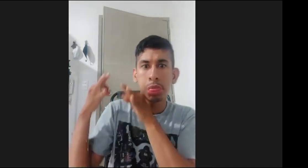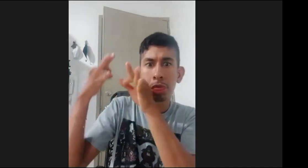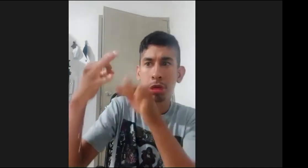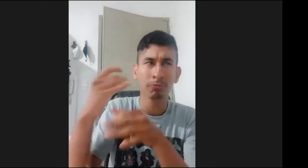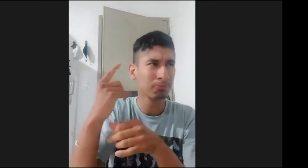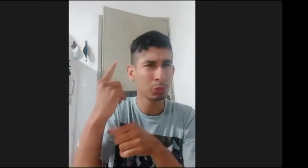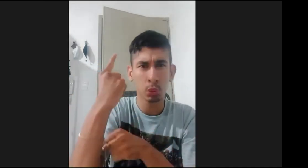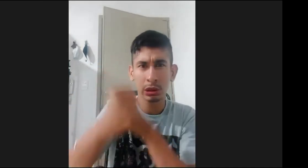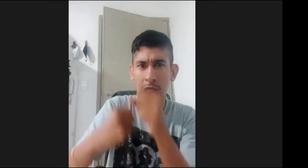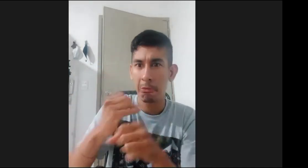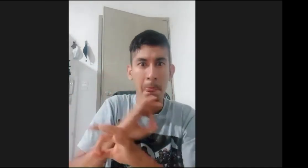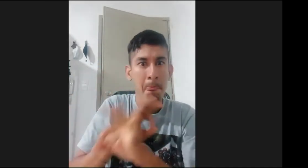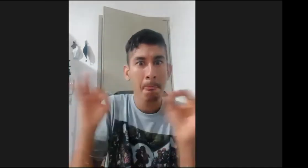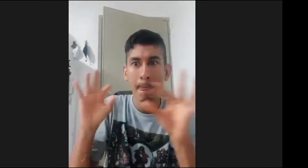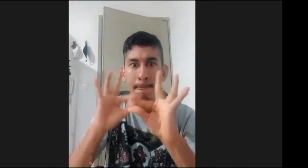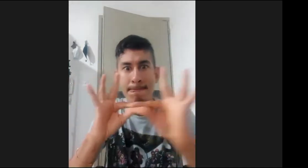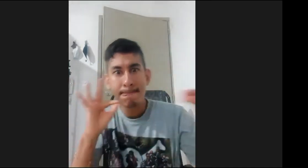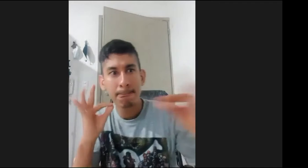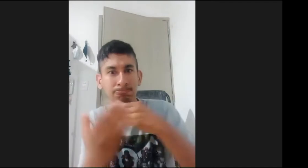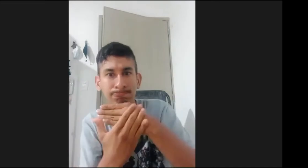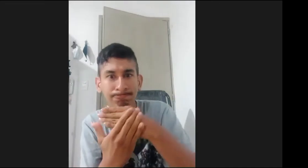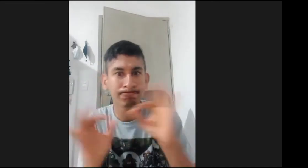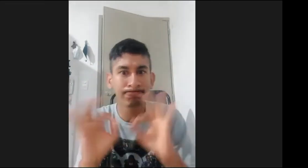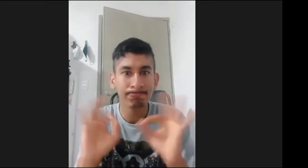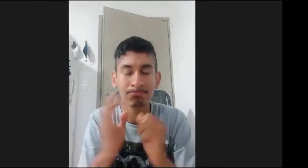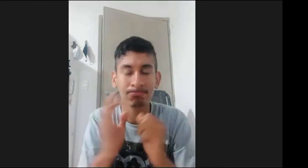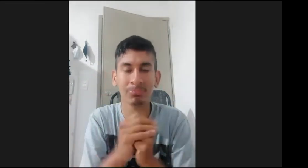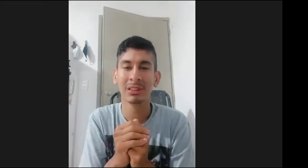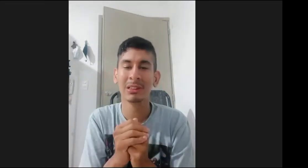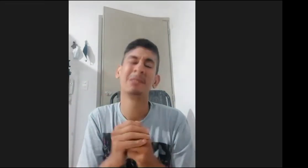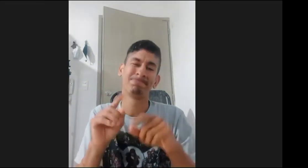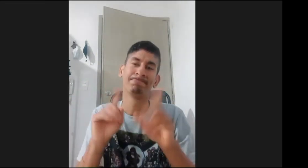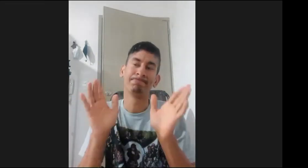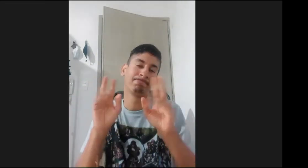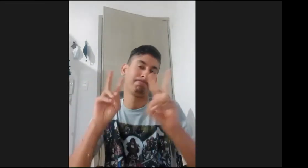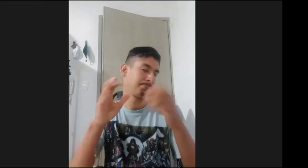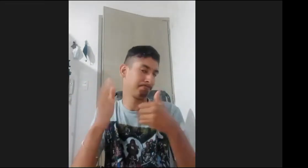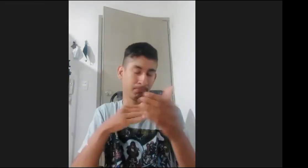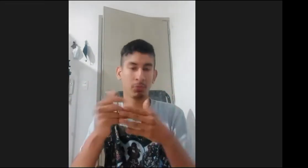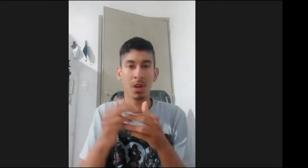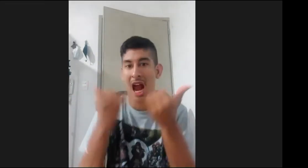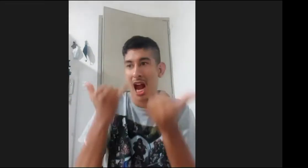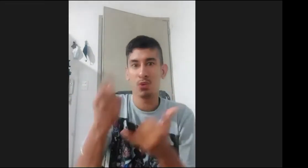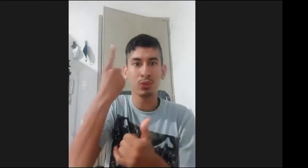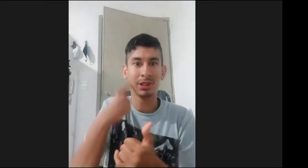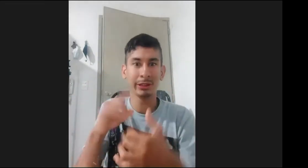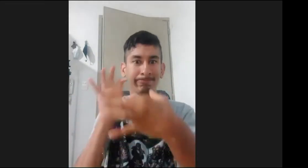la de la universidad pero no sé se ha como pues puesto un poco esa situación las propuestas no hemos recibido ninguna retroalimentación al respecto